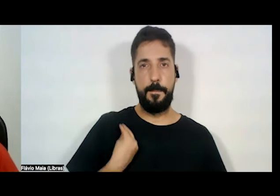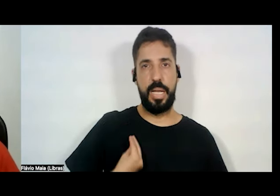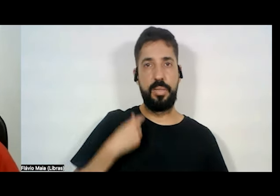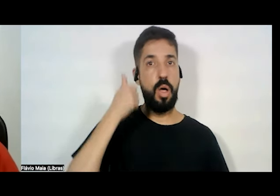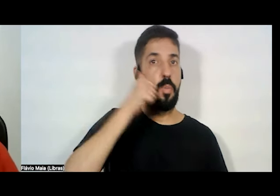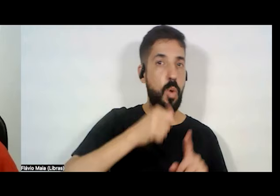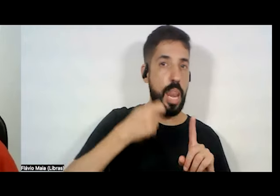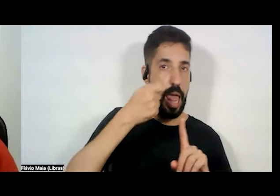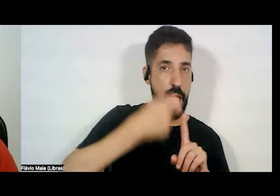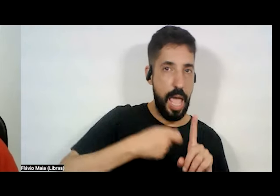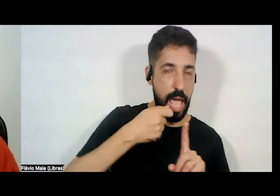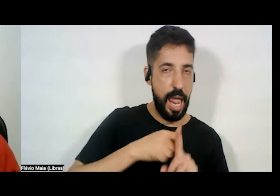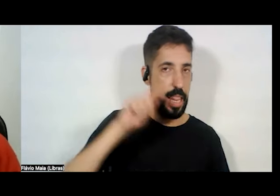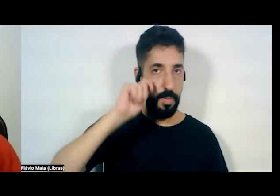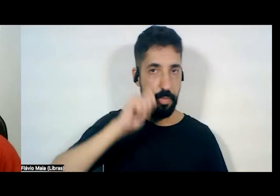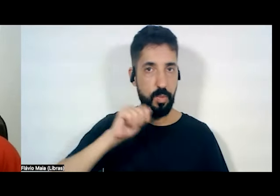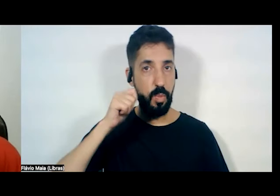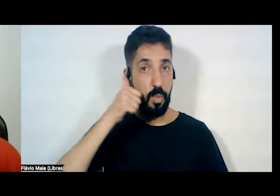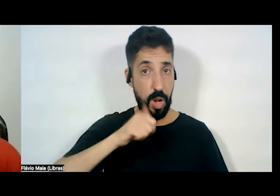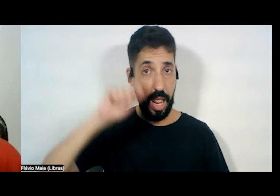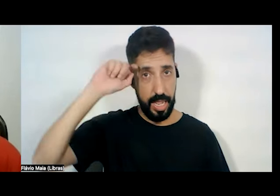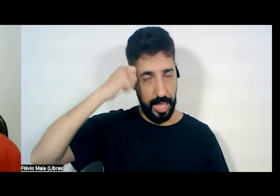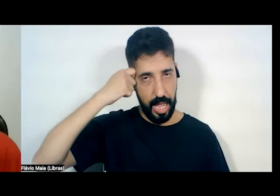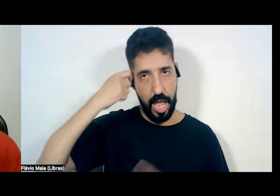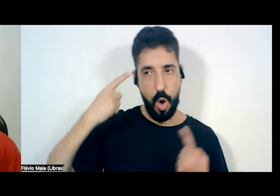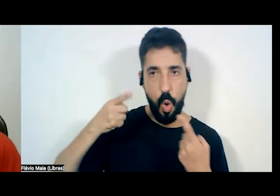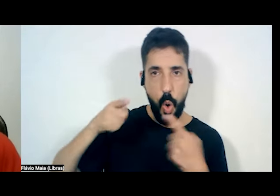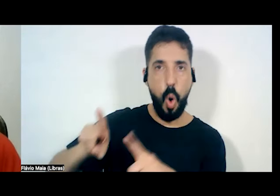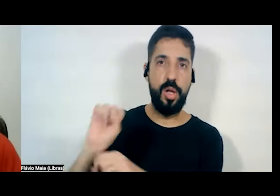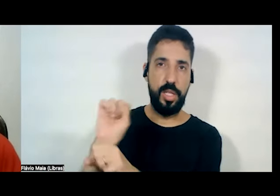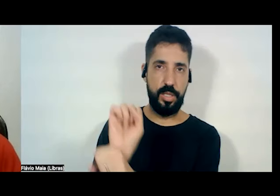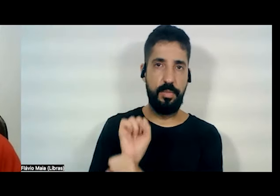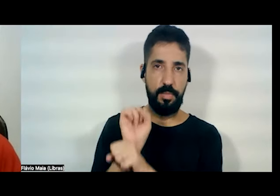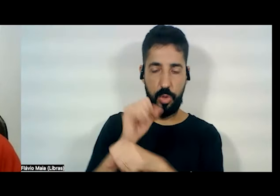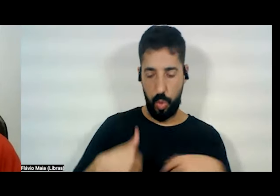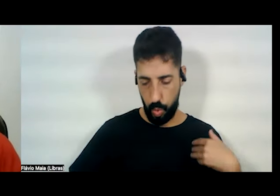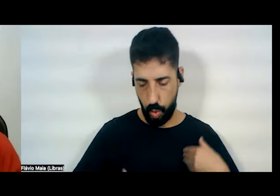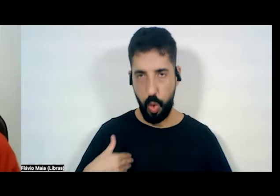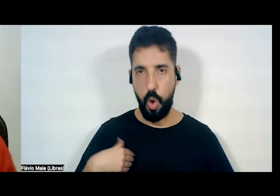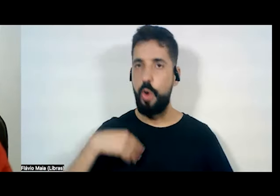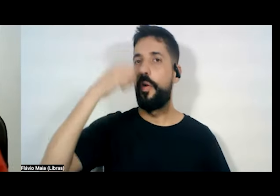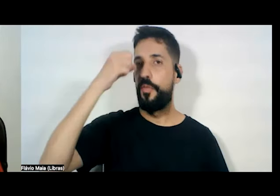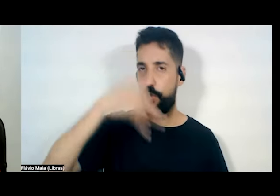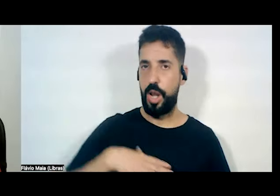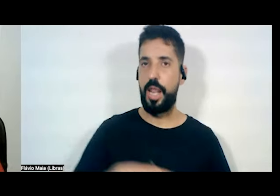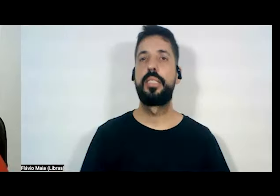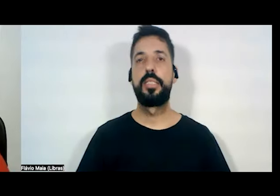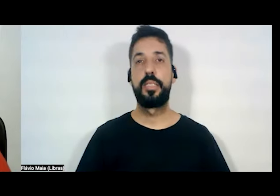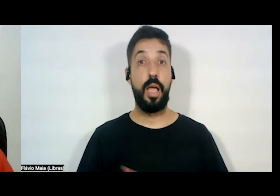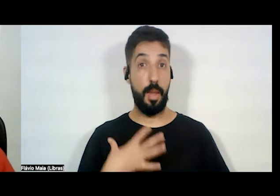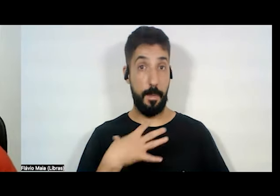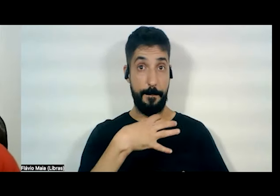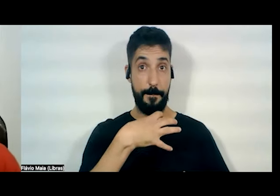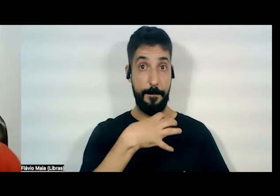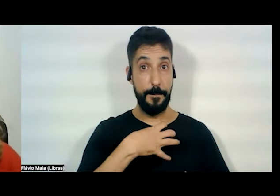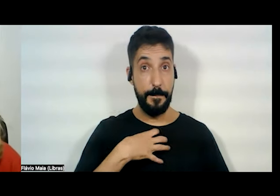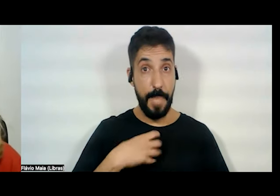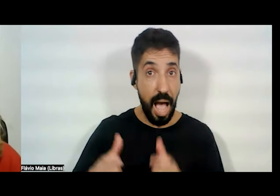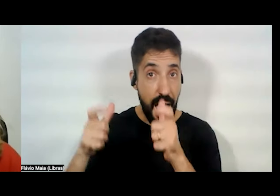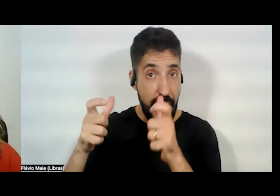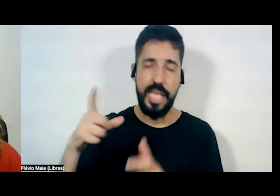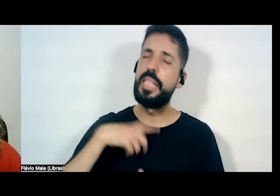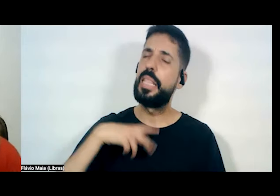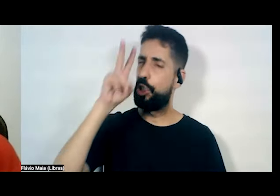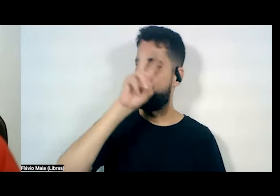escravização dos seus corpos e a violência. A Baília tem histórias maravilhosas contadas sobre